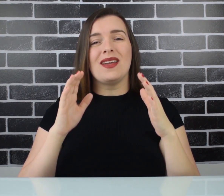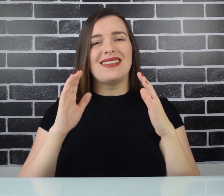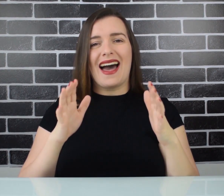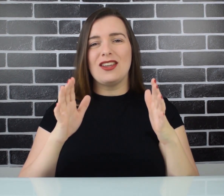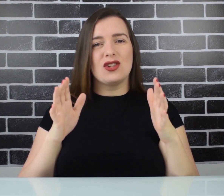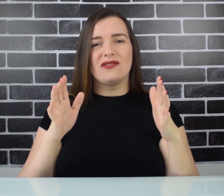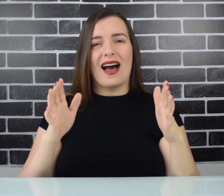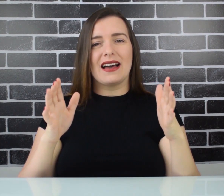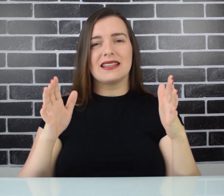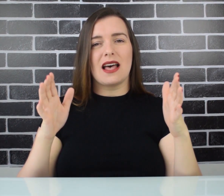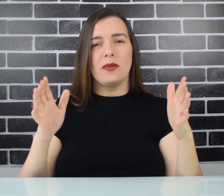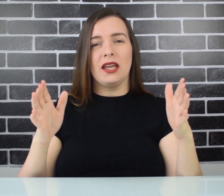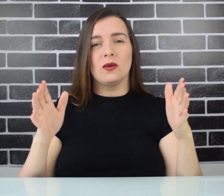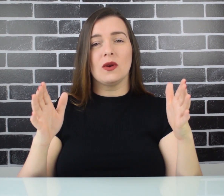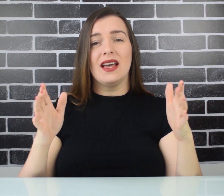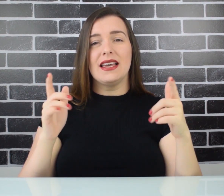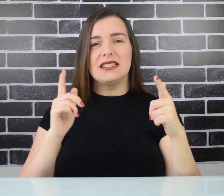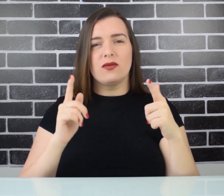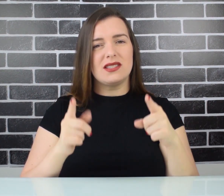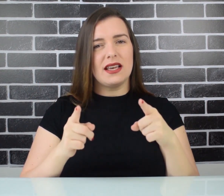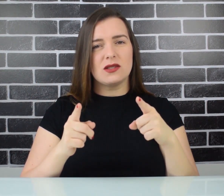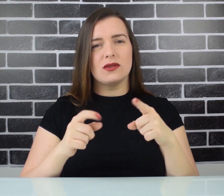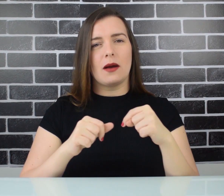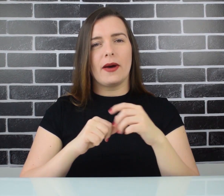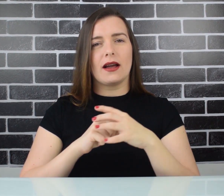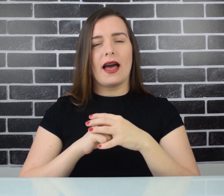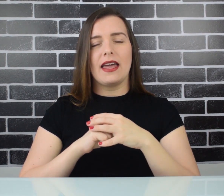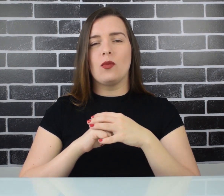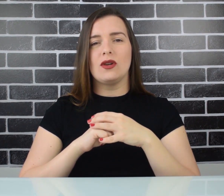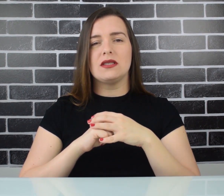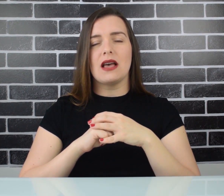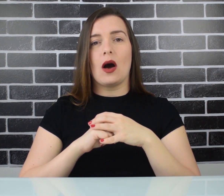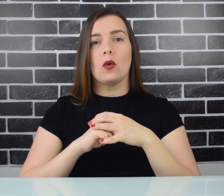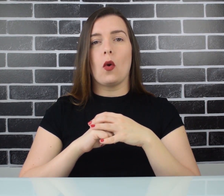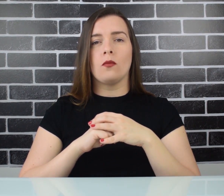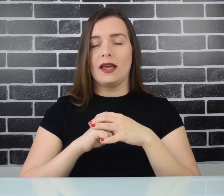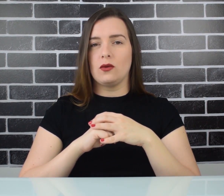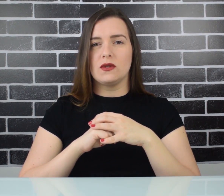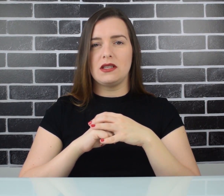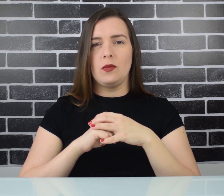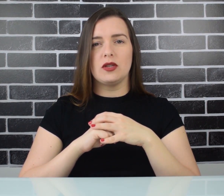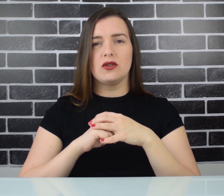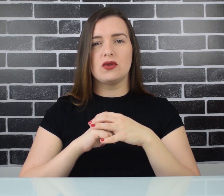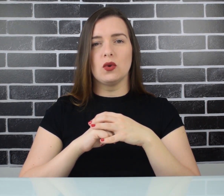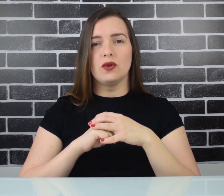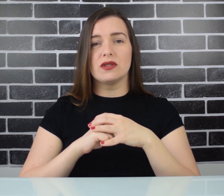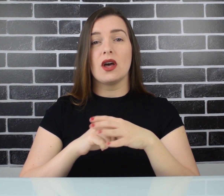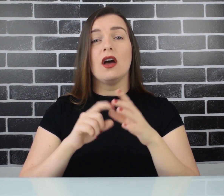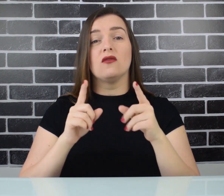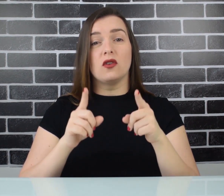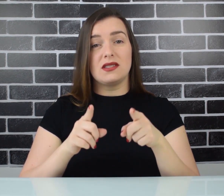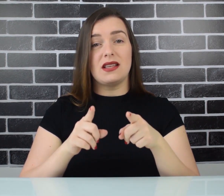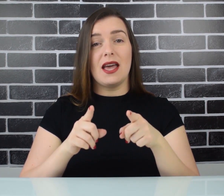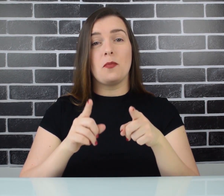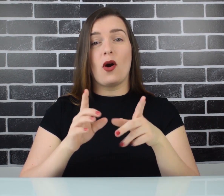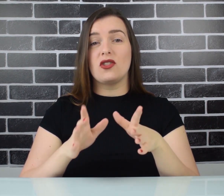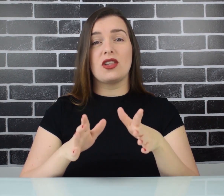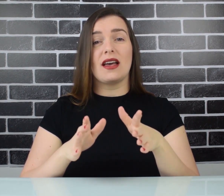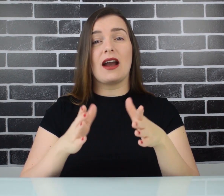milhares de vagas abrindo. E se você estudar para carreira policial com métodos simples de estudos, você pode chegar